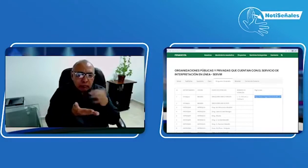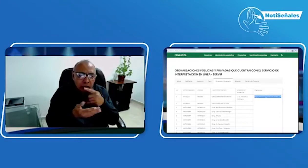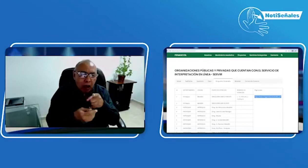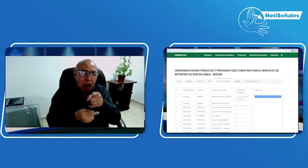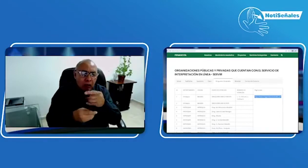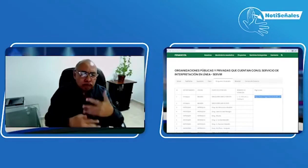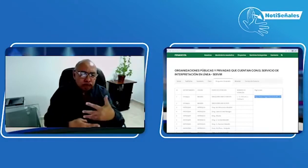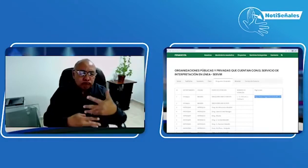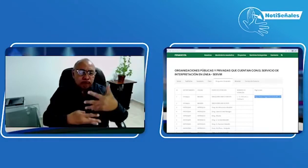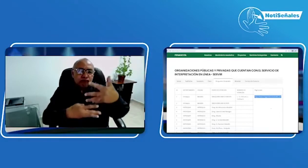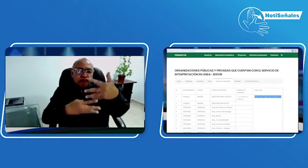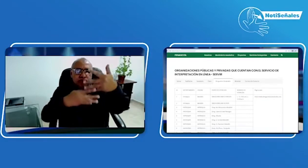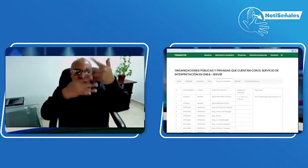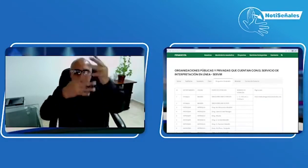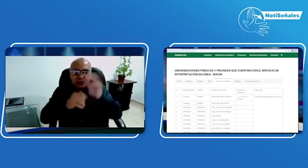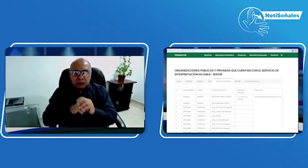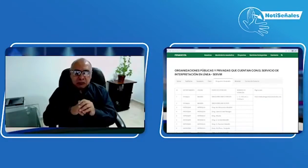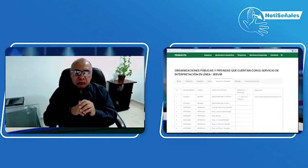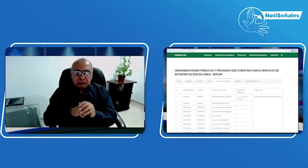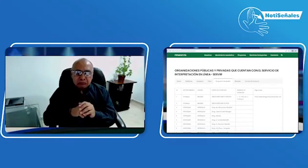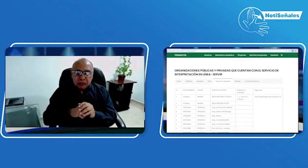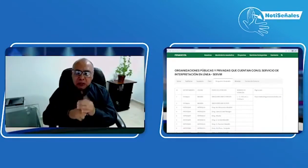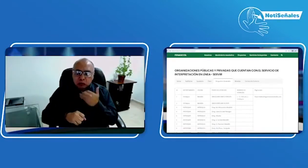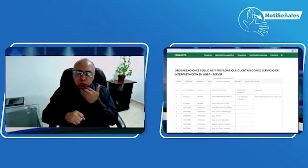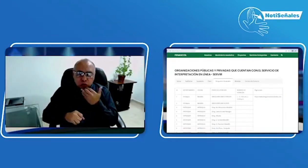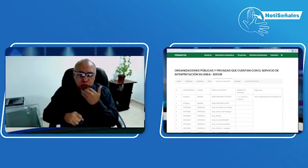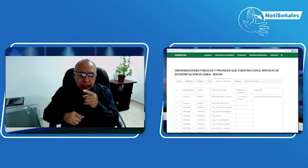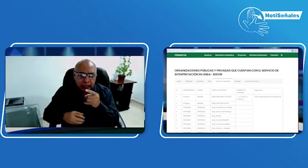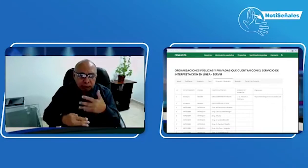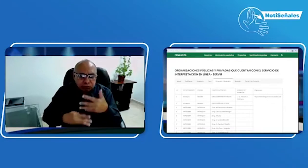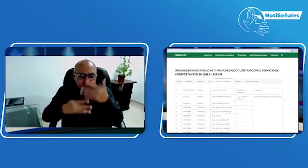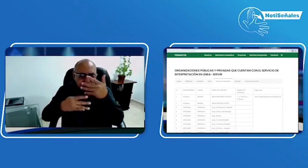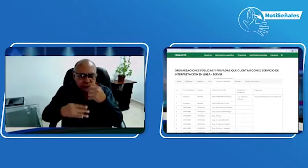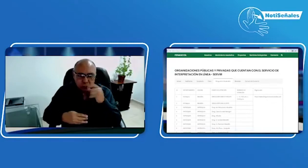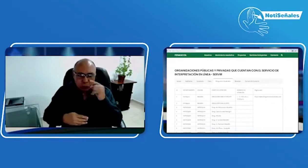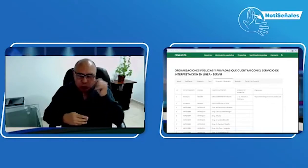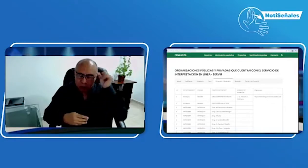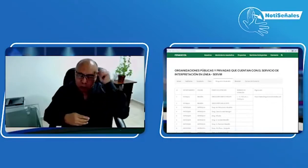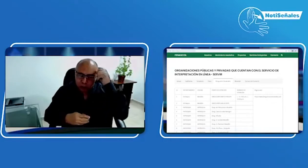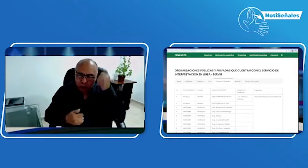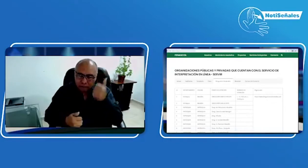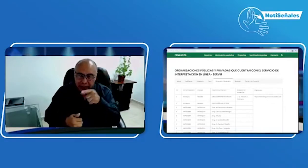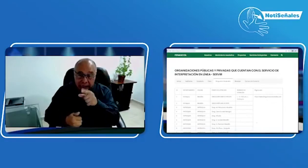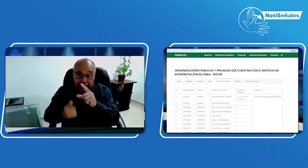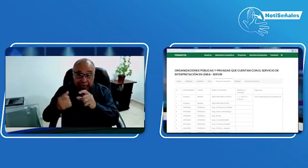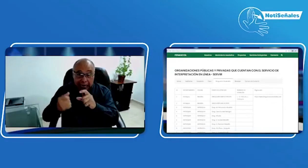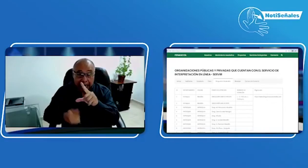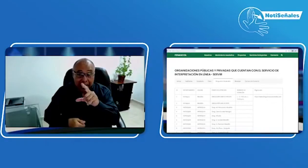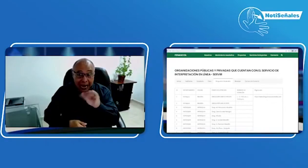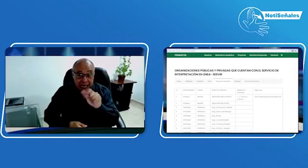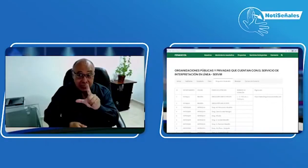personas sordas puedan saber a qué espacio poder acudir.